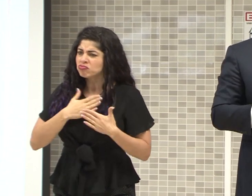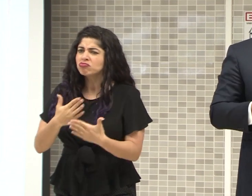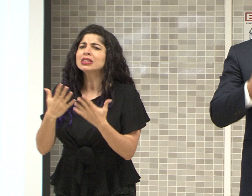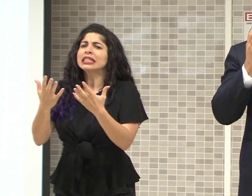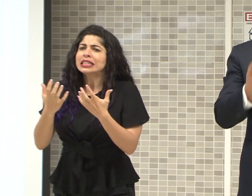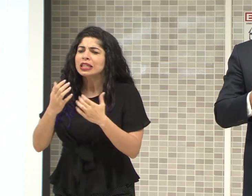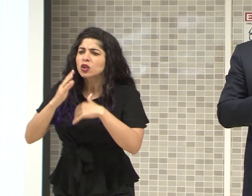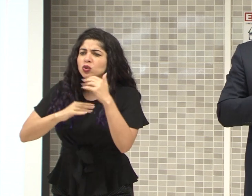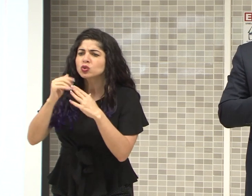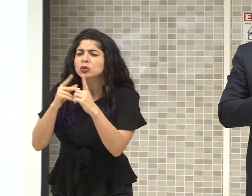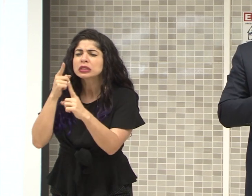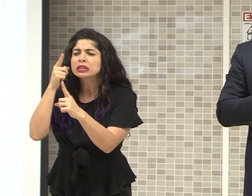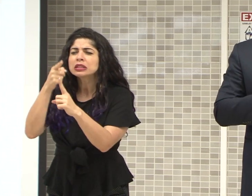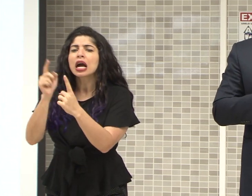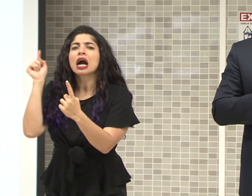soluciones.